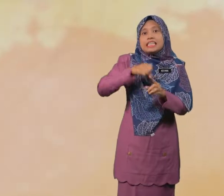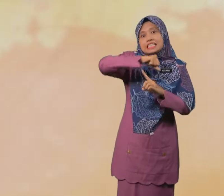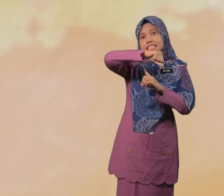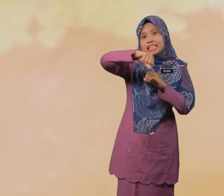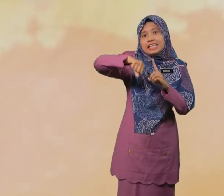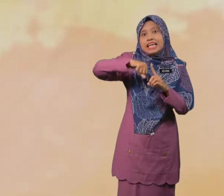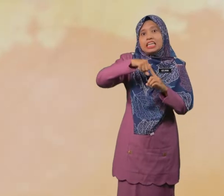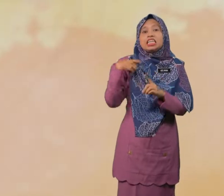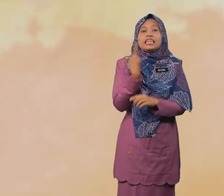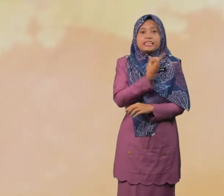sekeliling kita